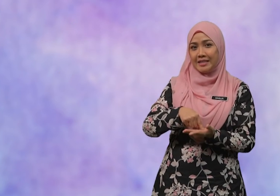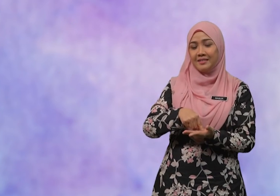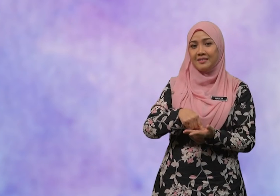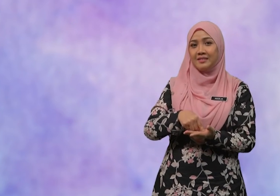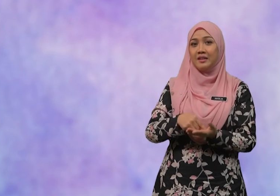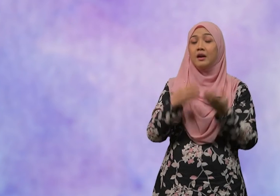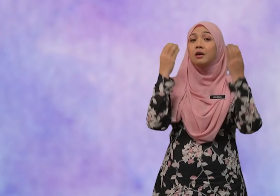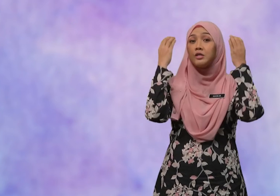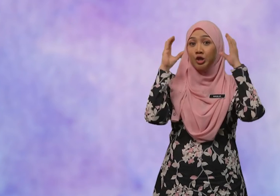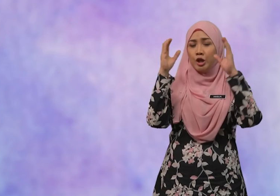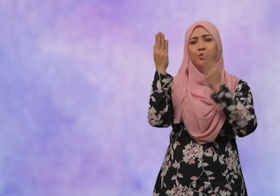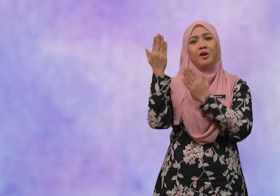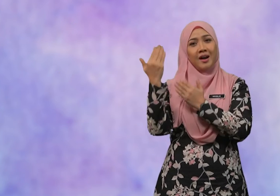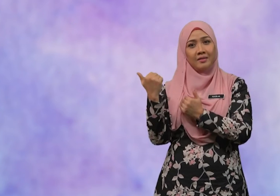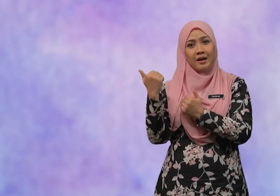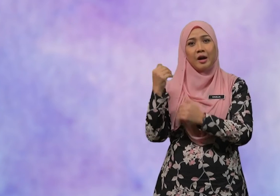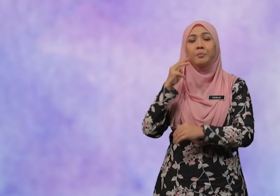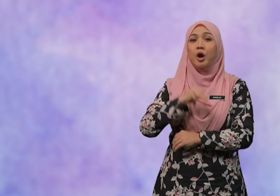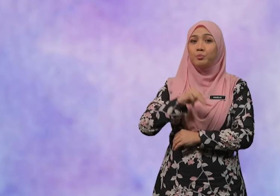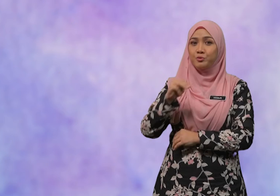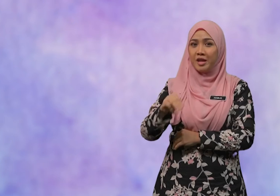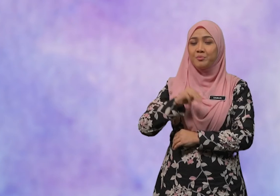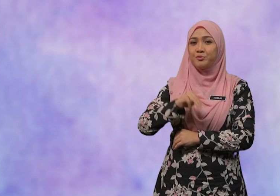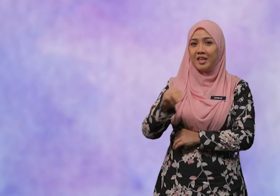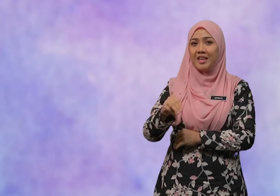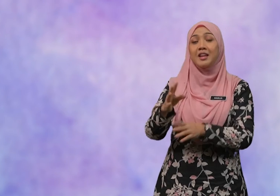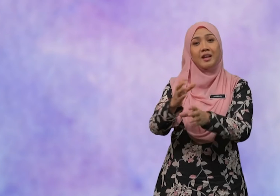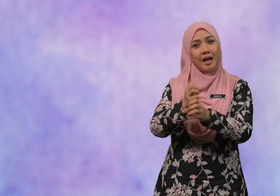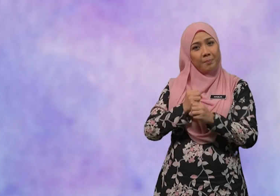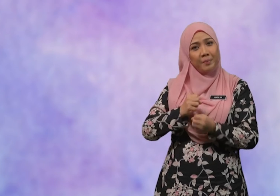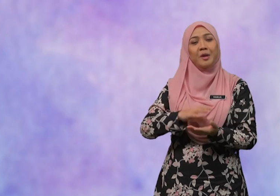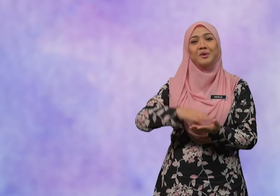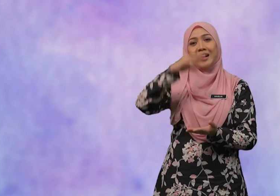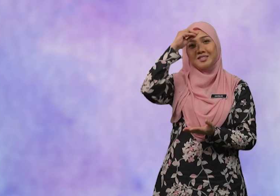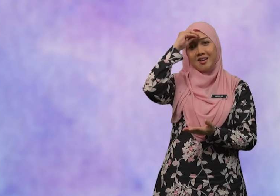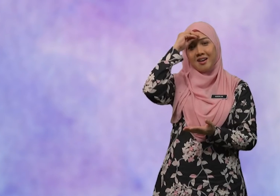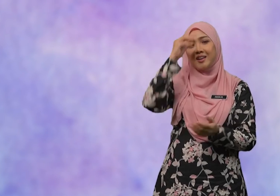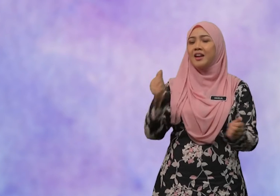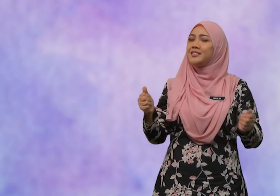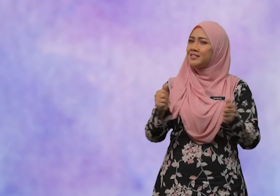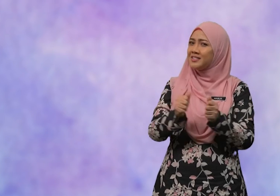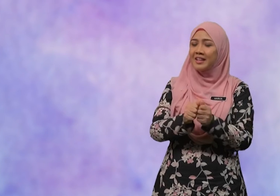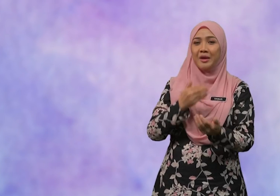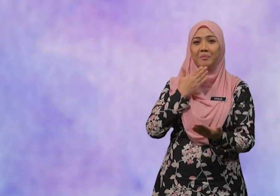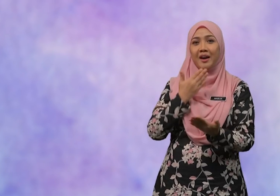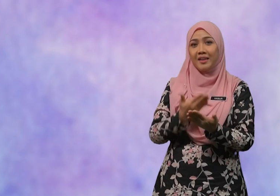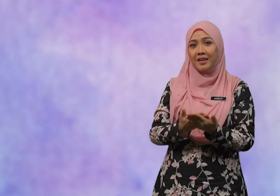Cikgu harap Murid-murid dapat belajar Dengan baik